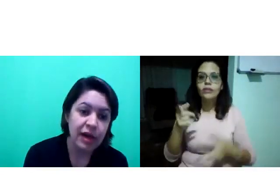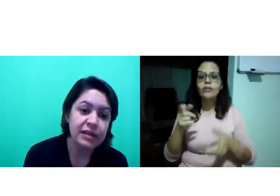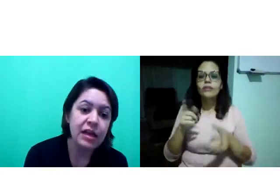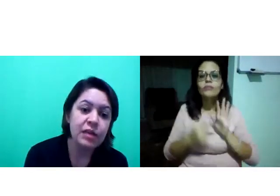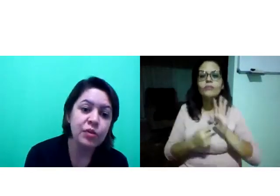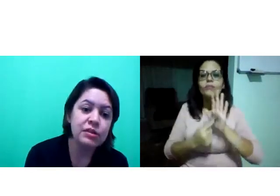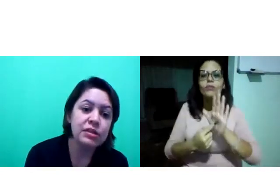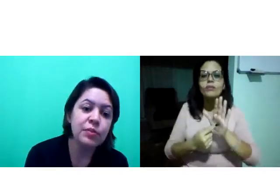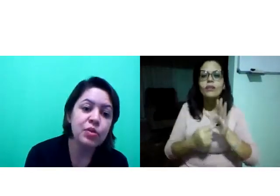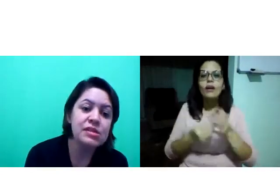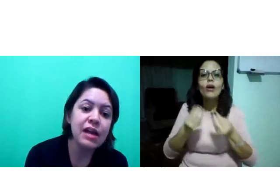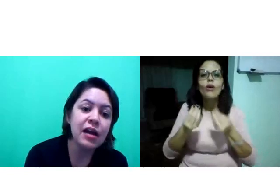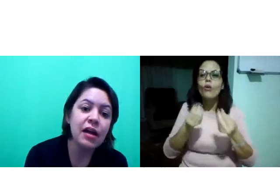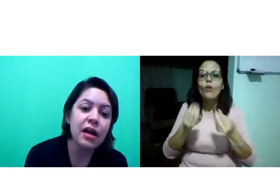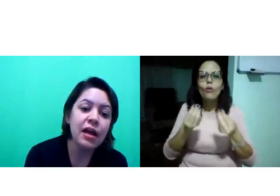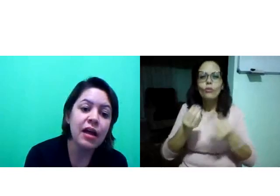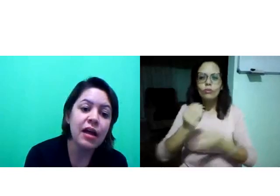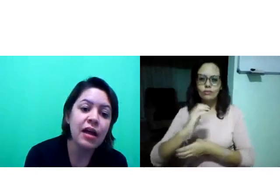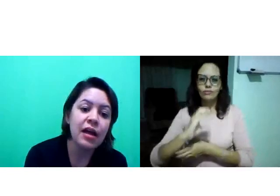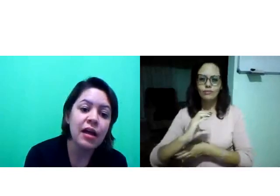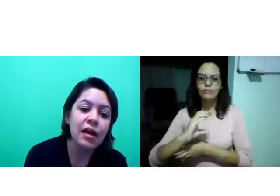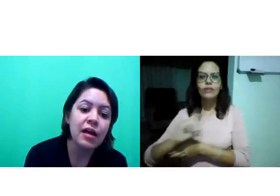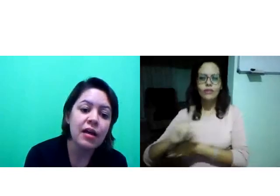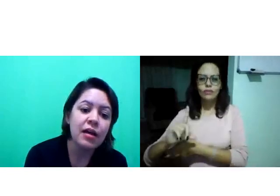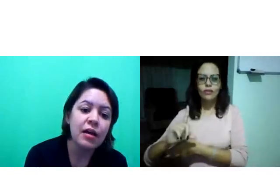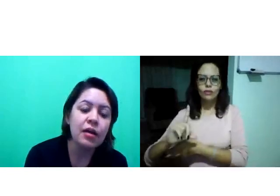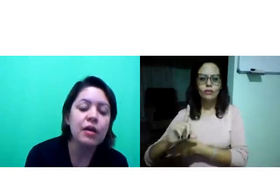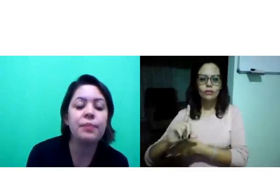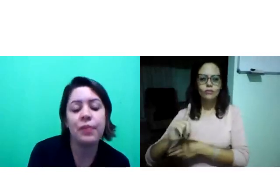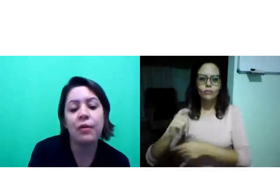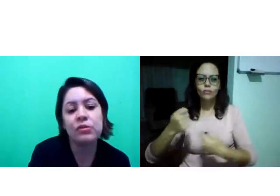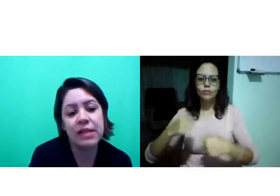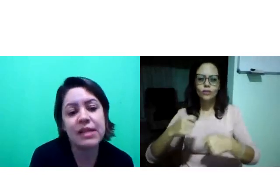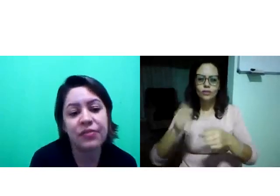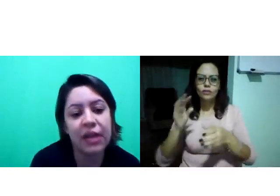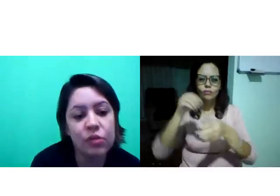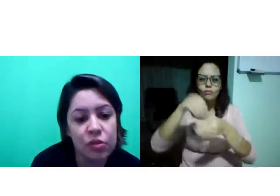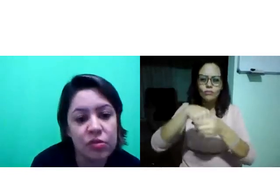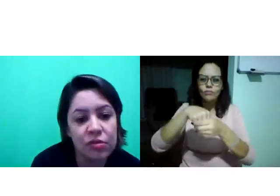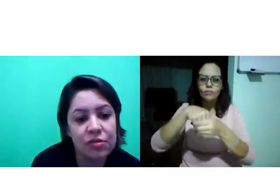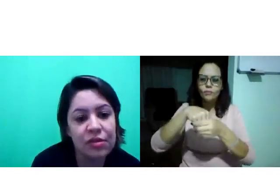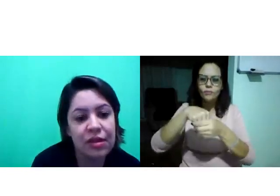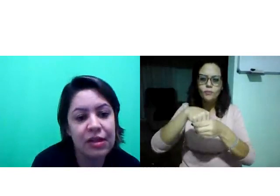Aqui é importante mostrar o classificador.